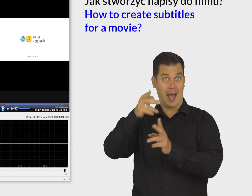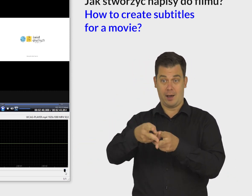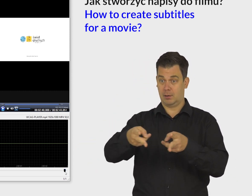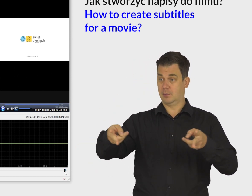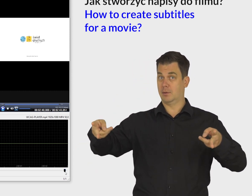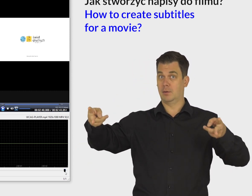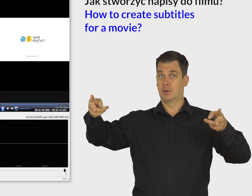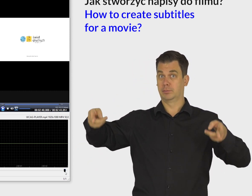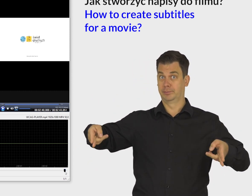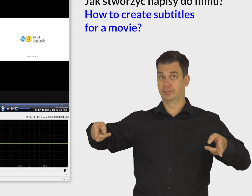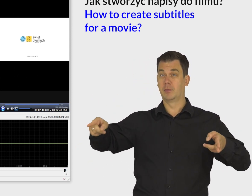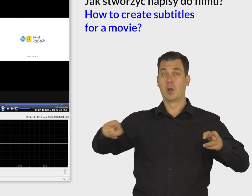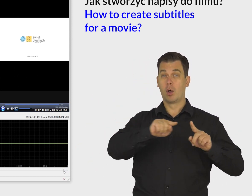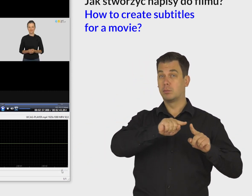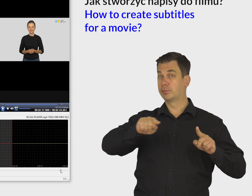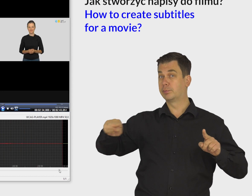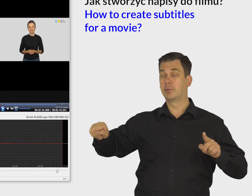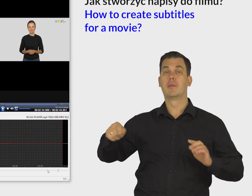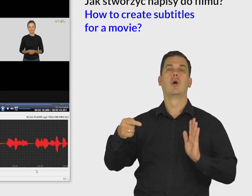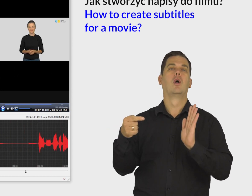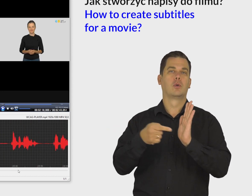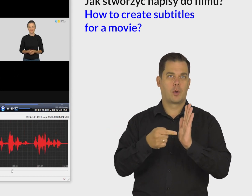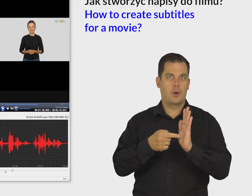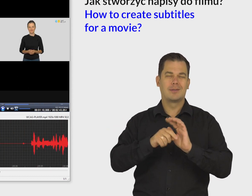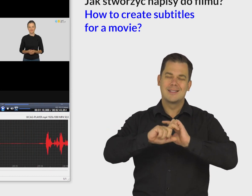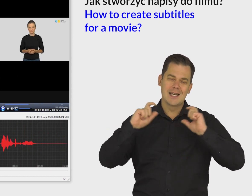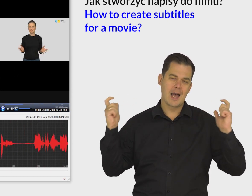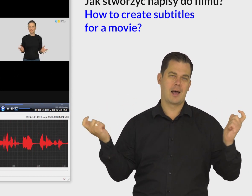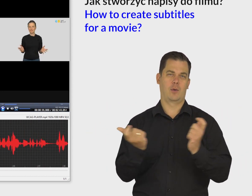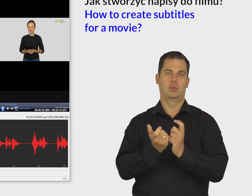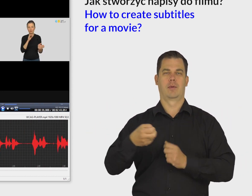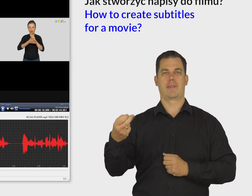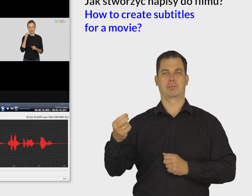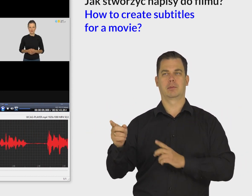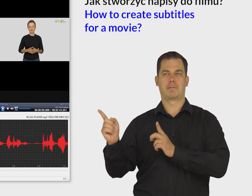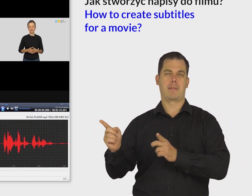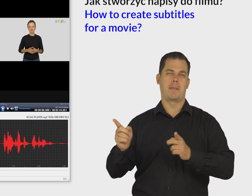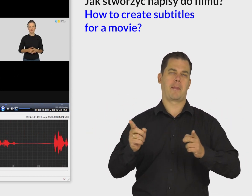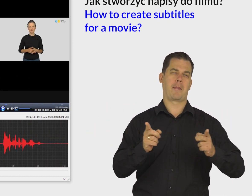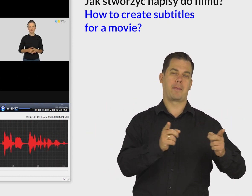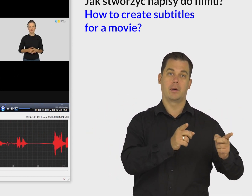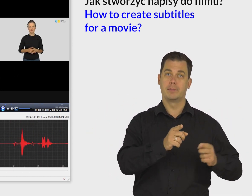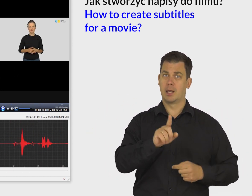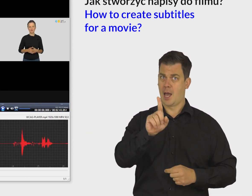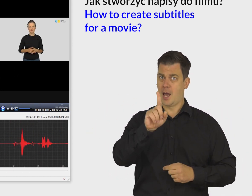Szare pole zaznaczenia pokazujące czas napisów będzie wyświetlać się po całej długości filmu.